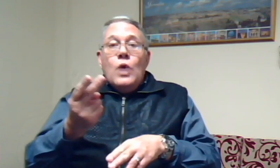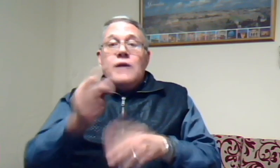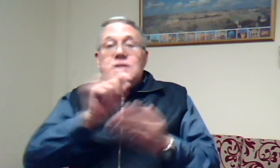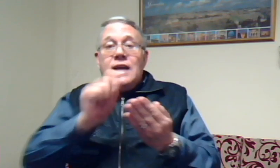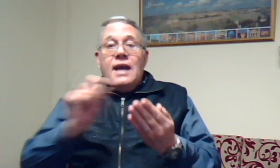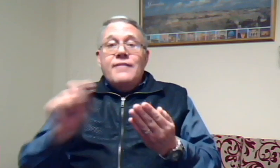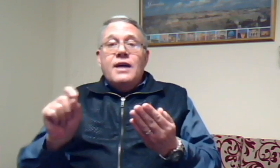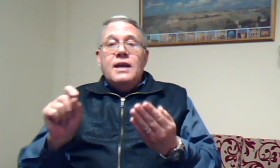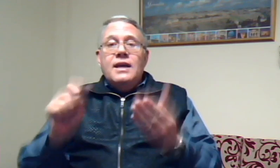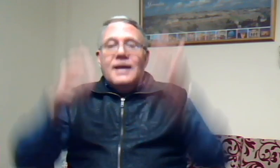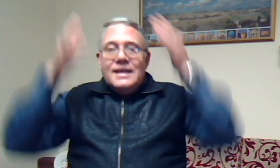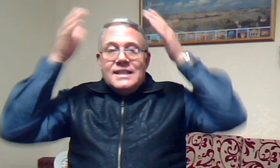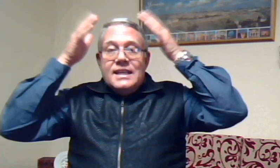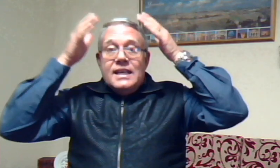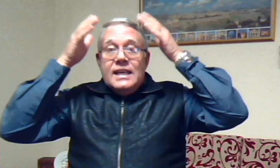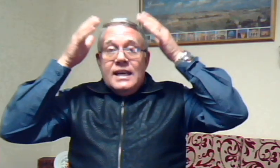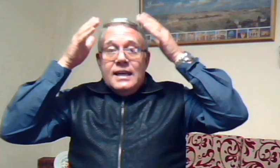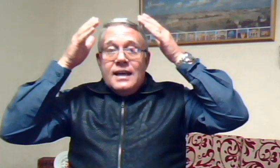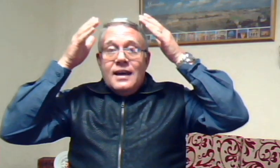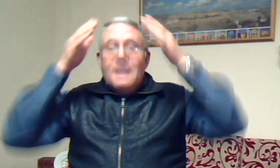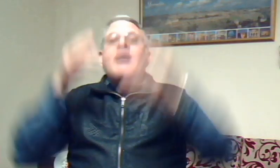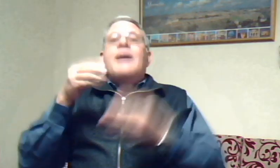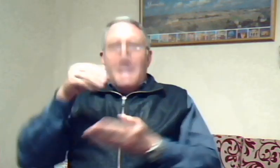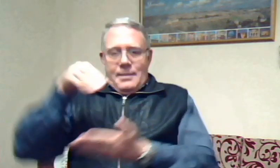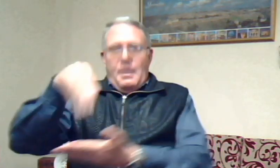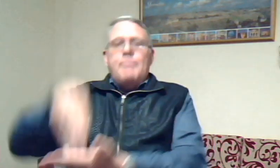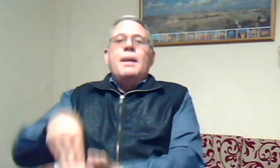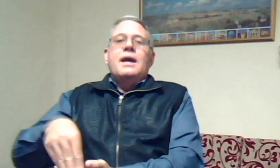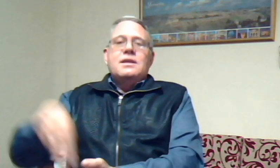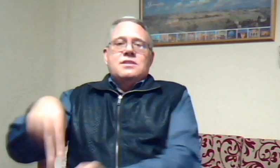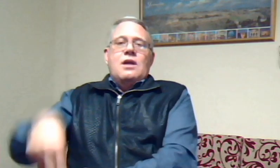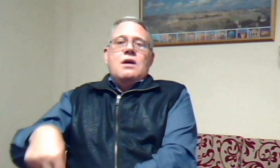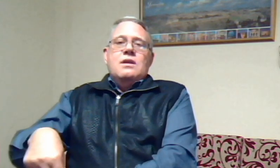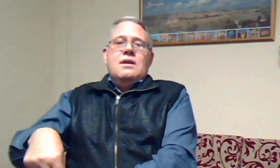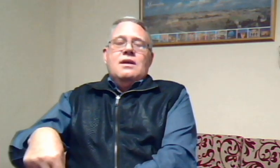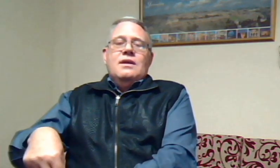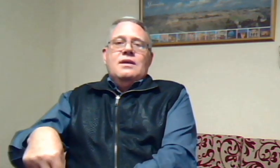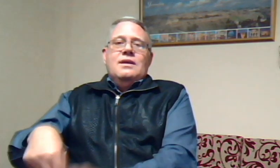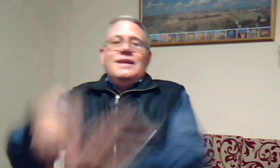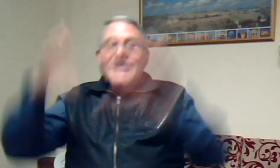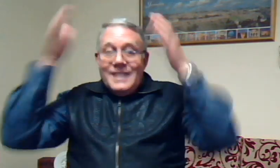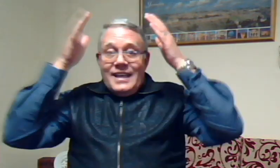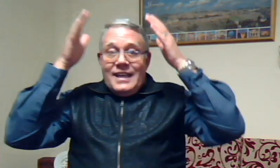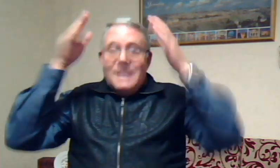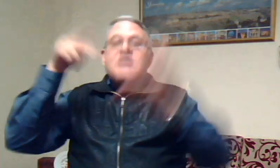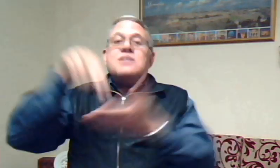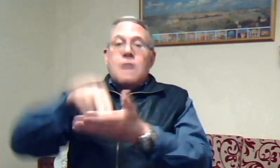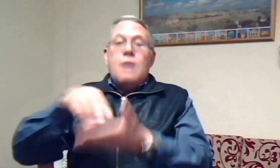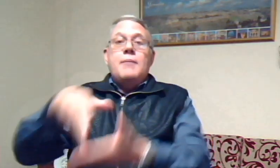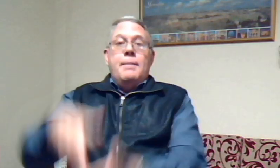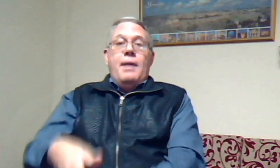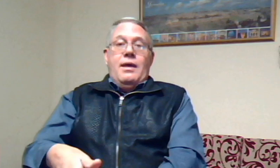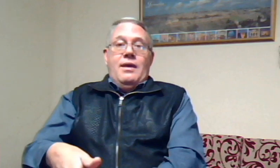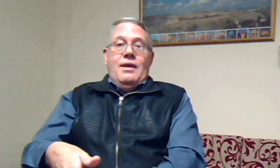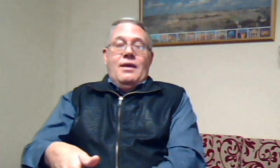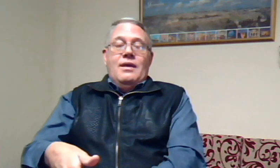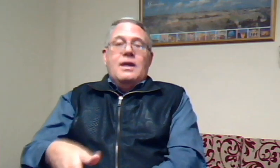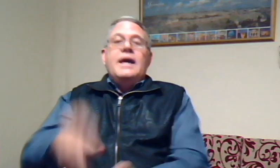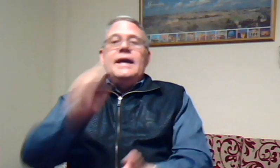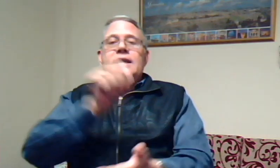skryf hy die Heere het my bygestaan die Heere staan my by en dan